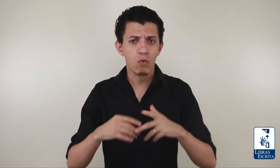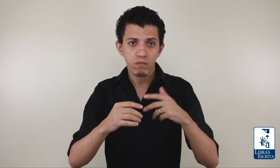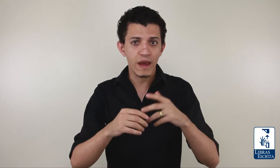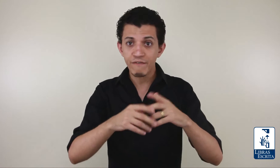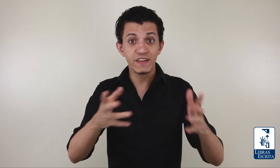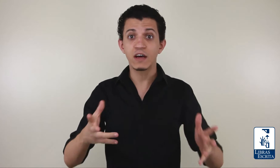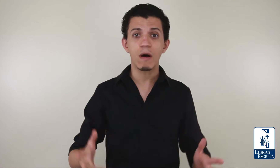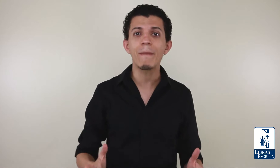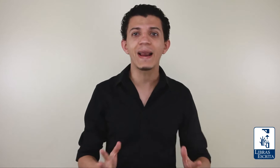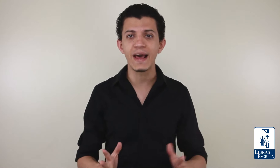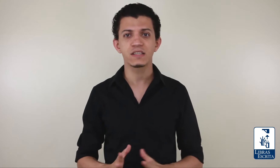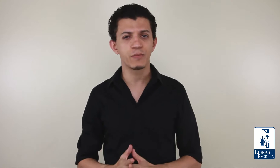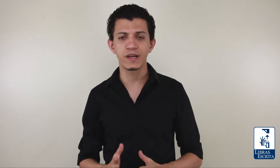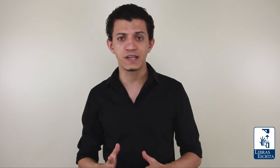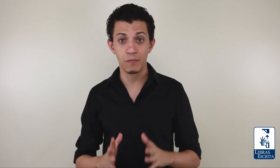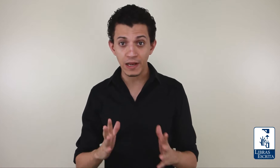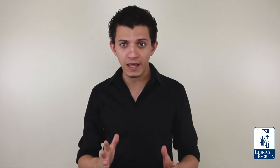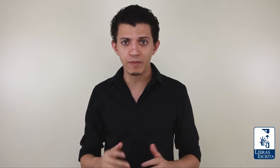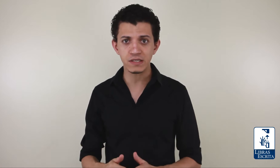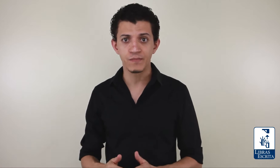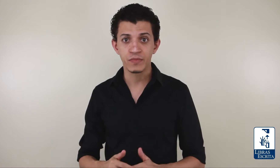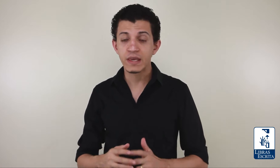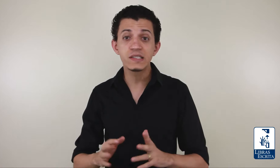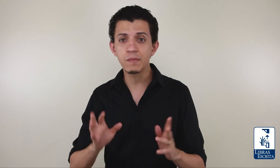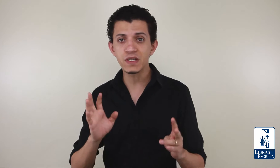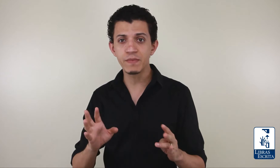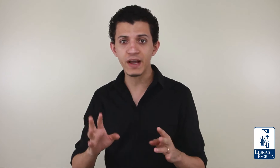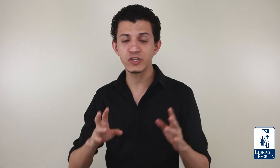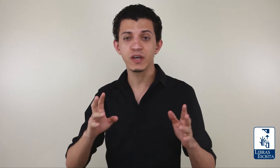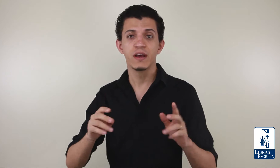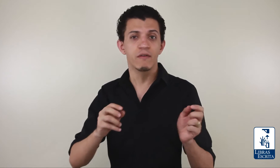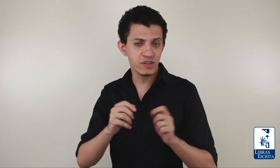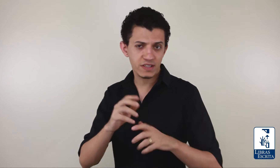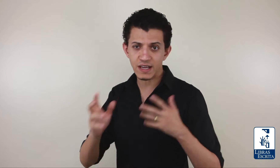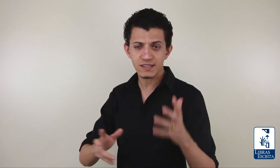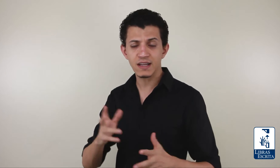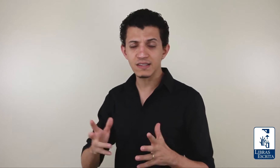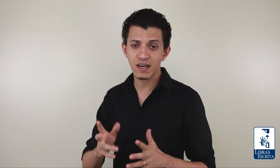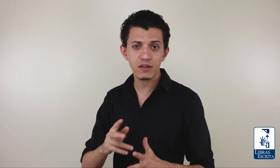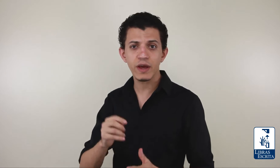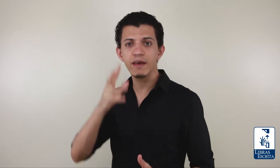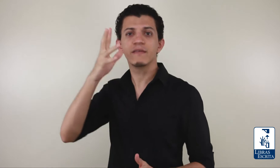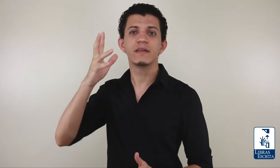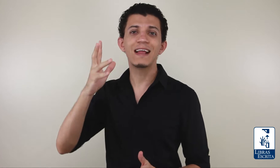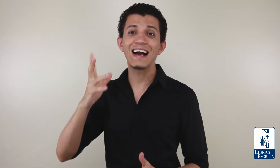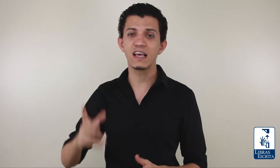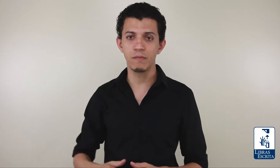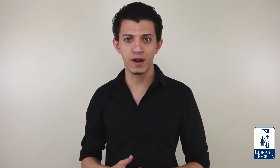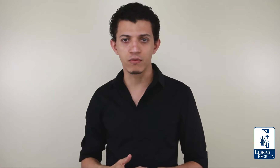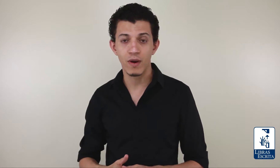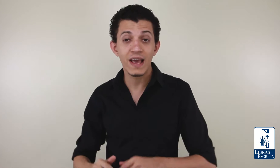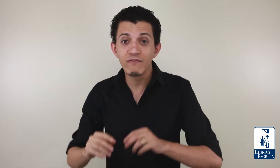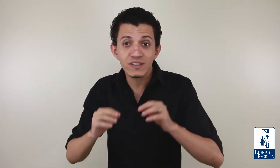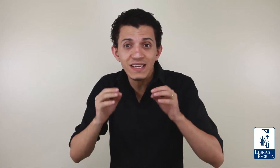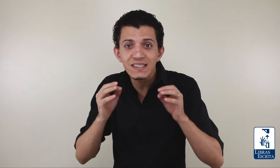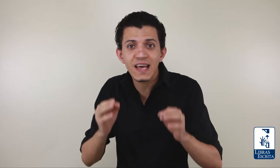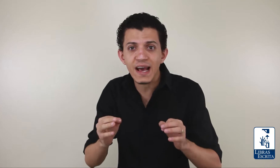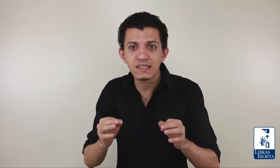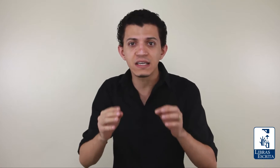ou, enfim, dando uma palestra, por exemplo, em Libras, e simplesmente você está sinalizando e dá aquele branco. Você esquece